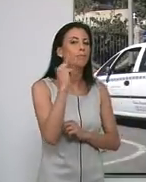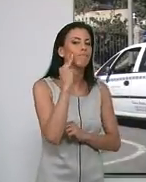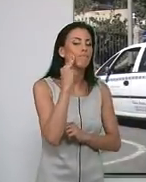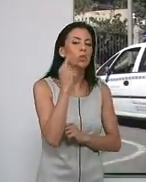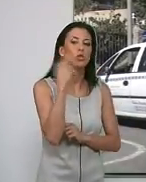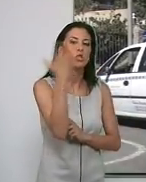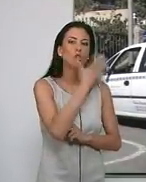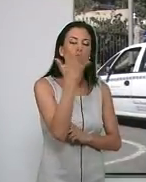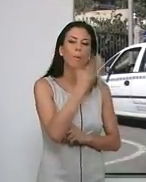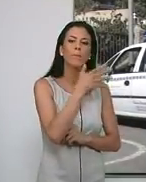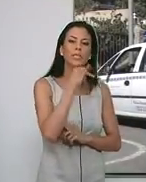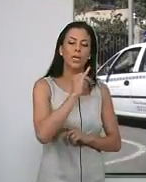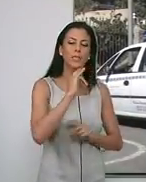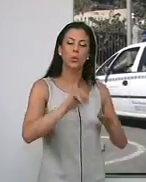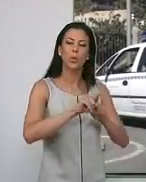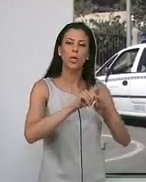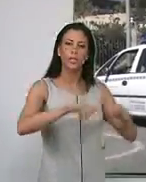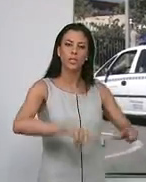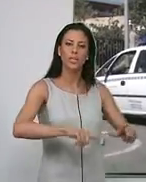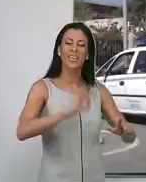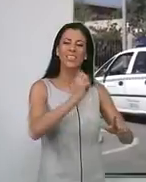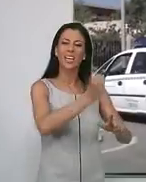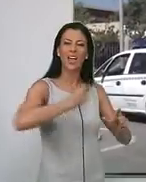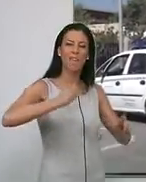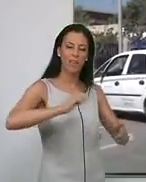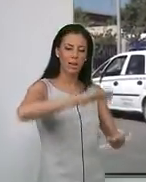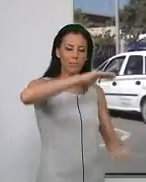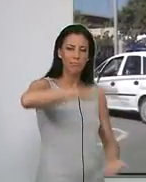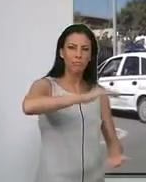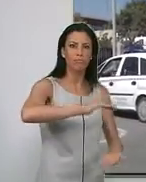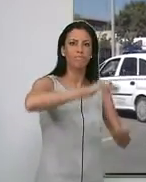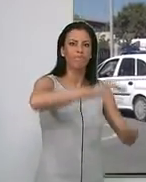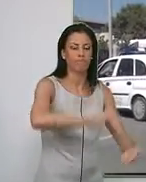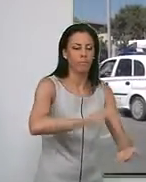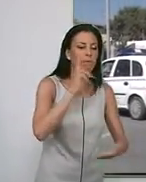cercanía de la puerta de acceso al recinto portuario.